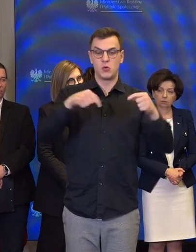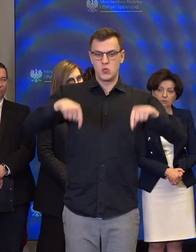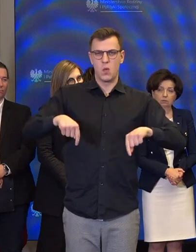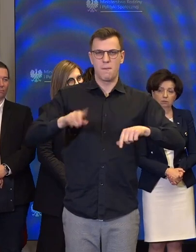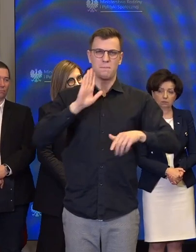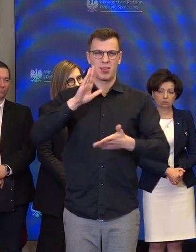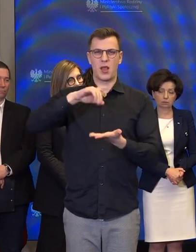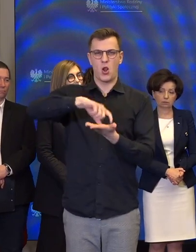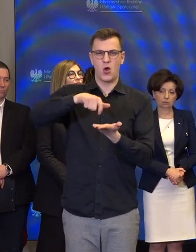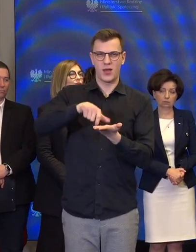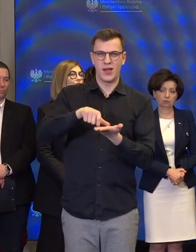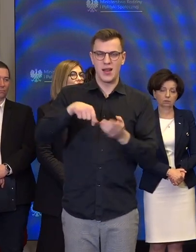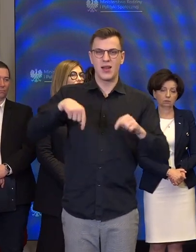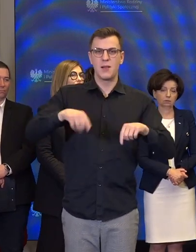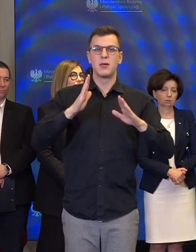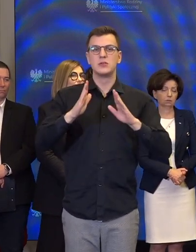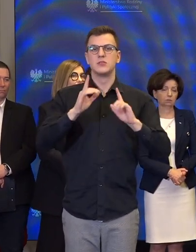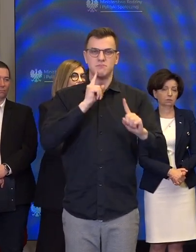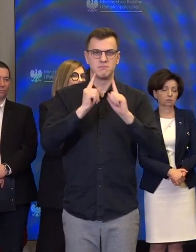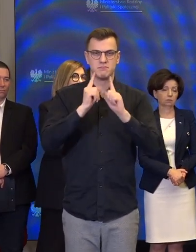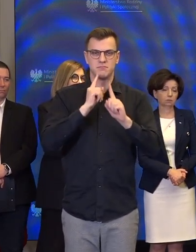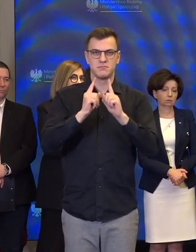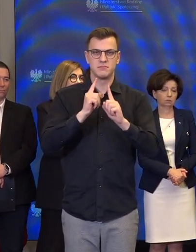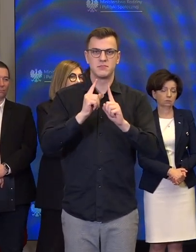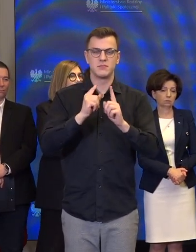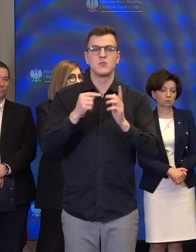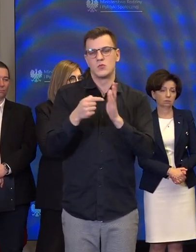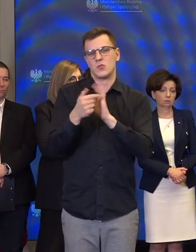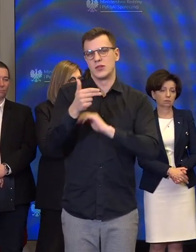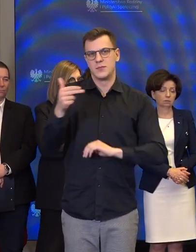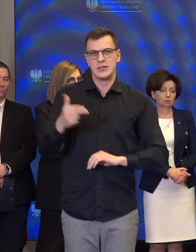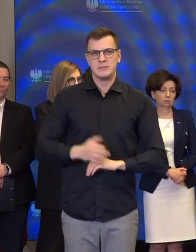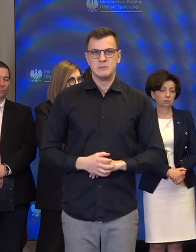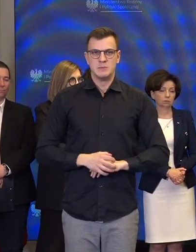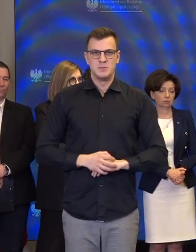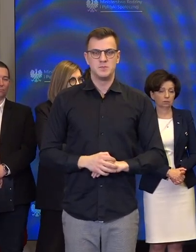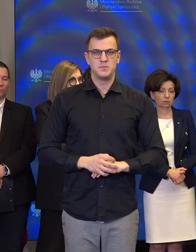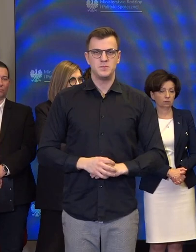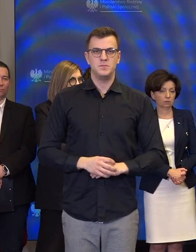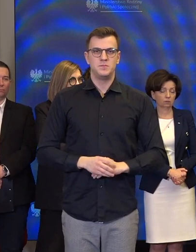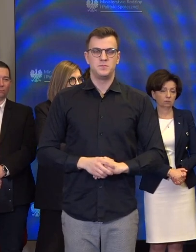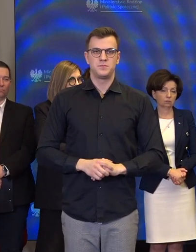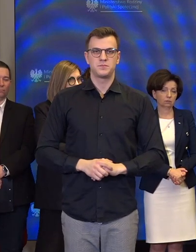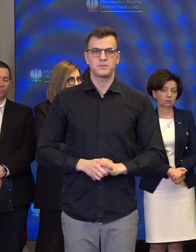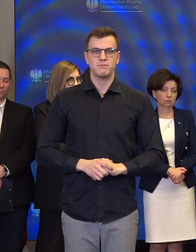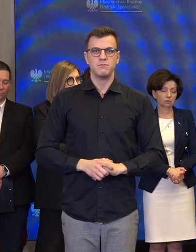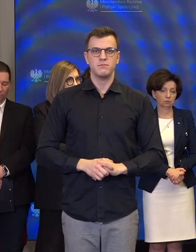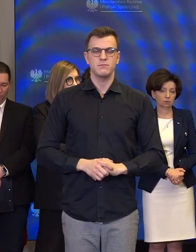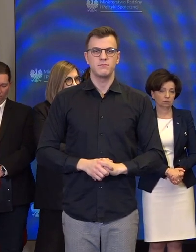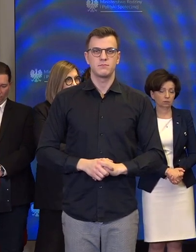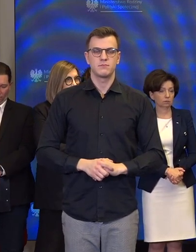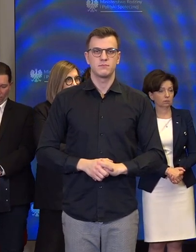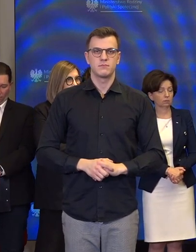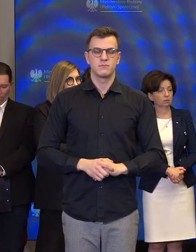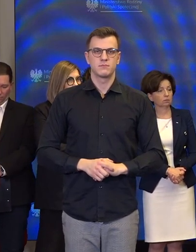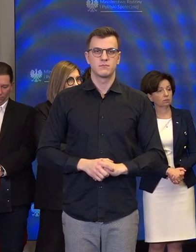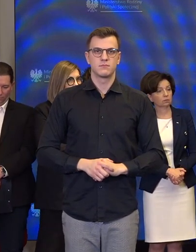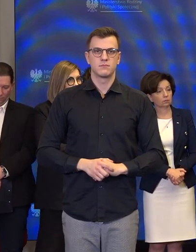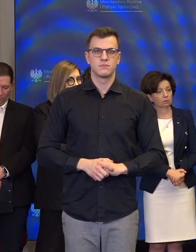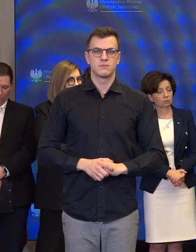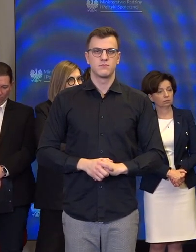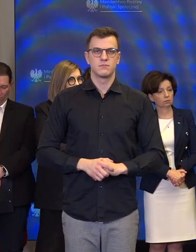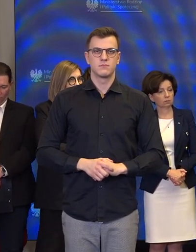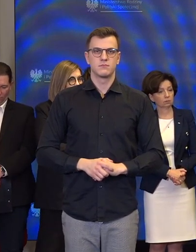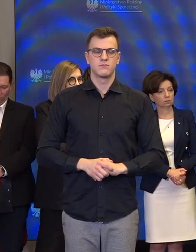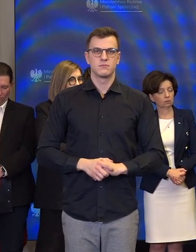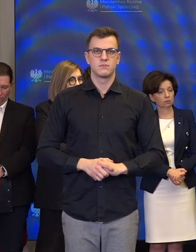w tym budynku na te tematy. i mamy nadzieję, że